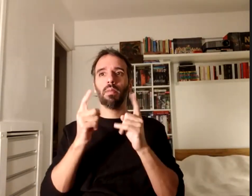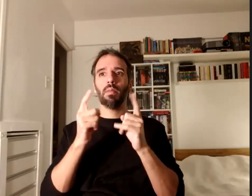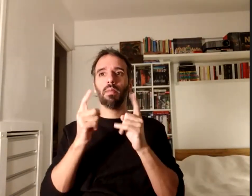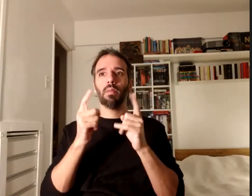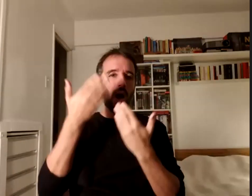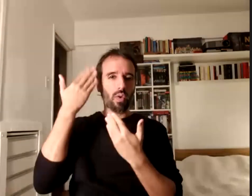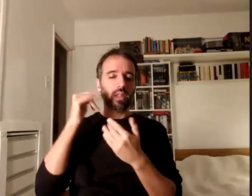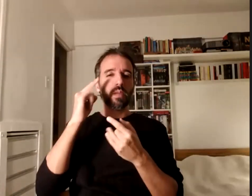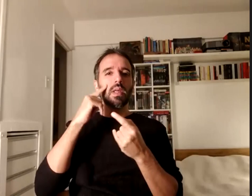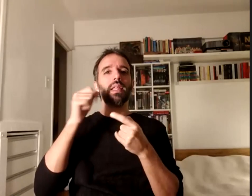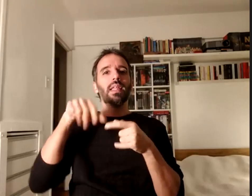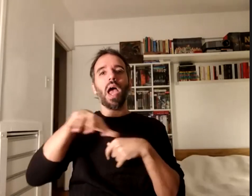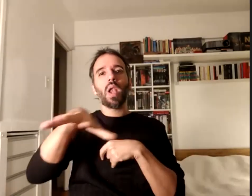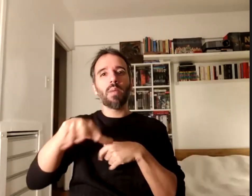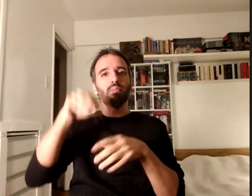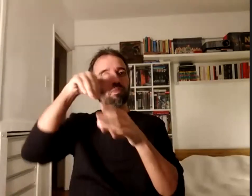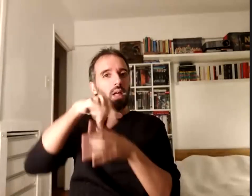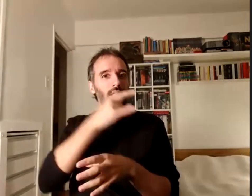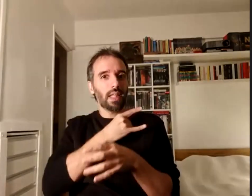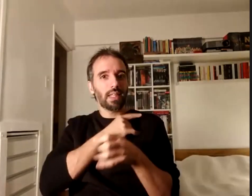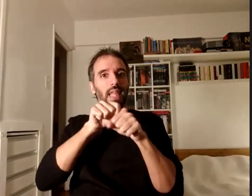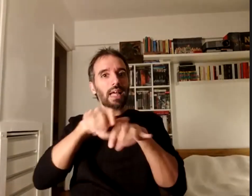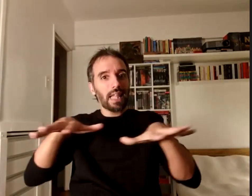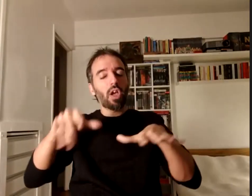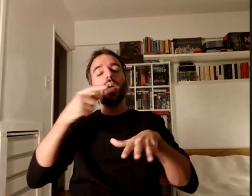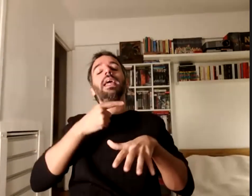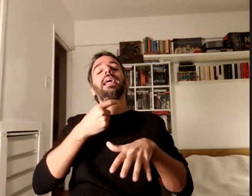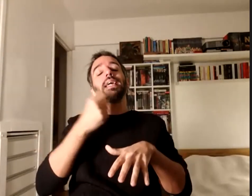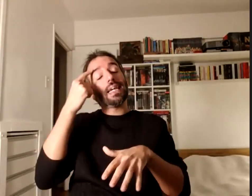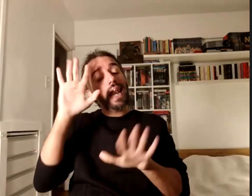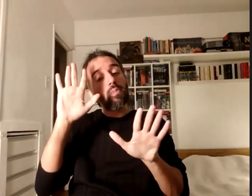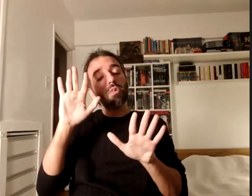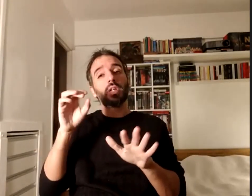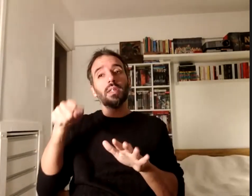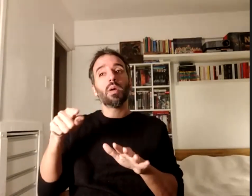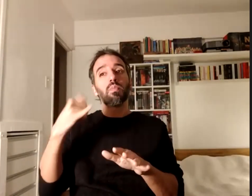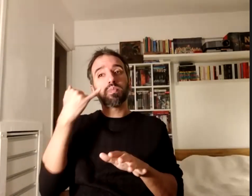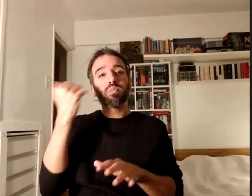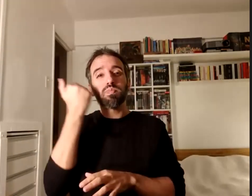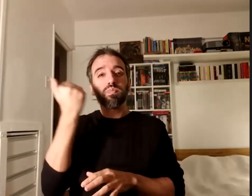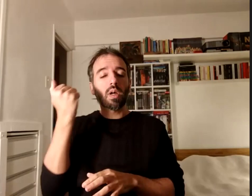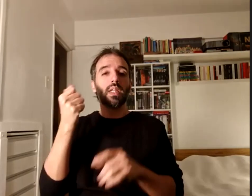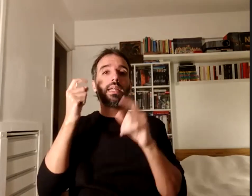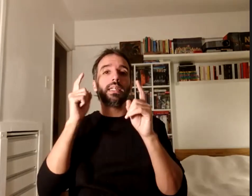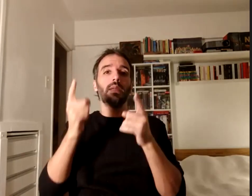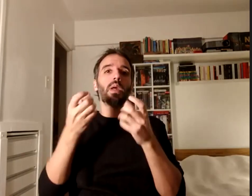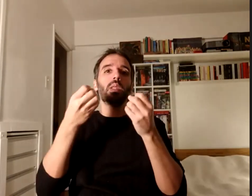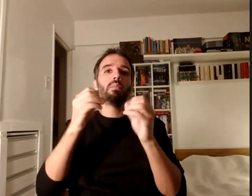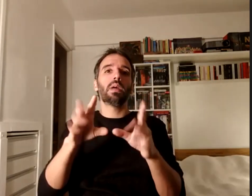académico de extensión creemos que son sumamente importantes como también empezó a decir Carlos son muy